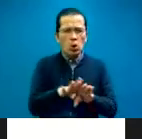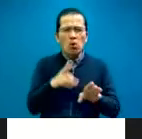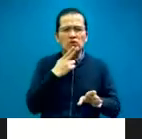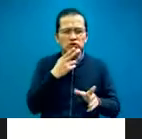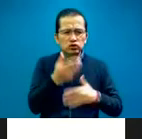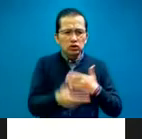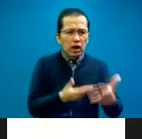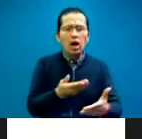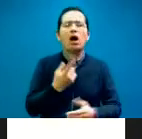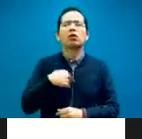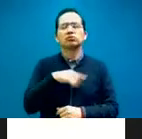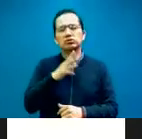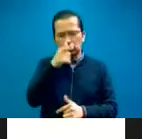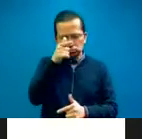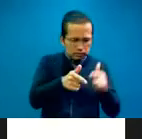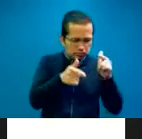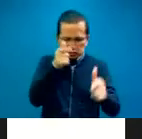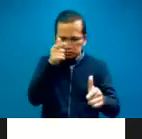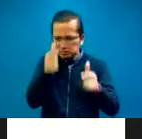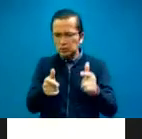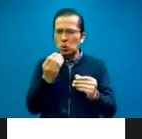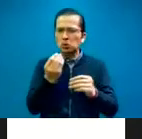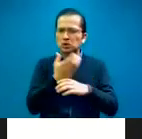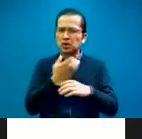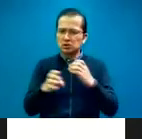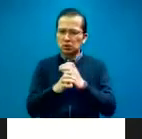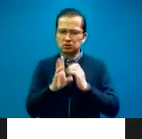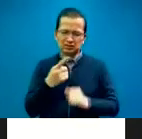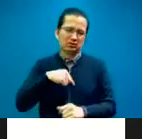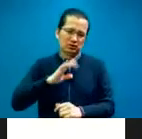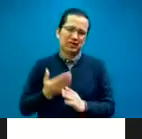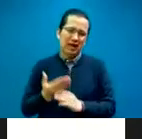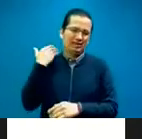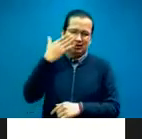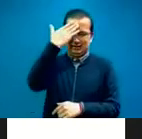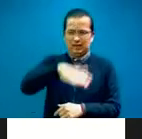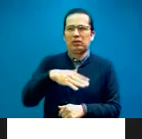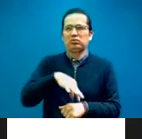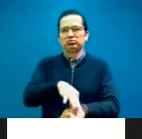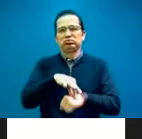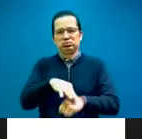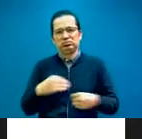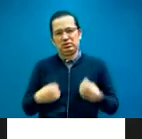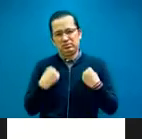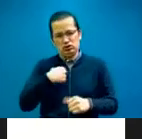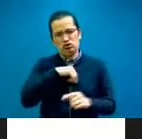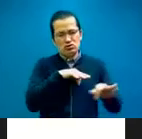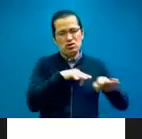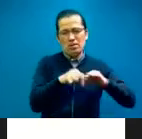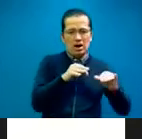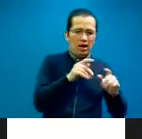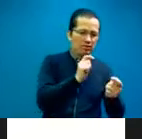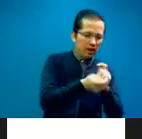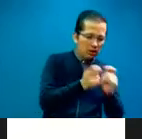empezamos a detectar muchas más cosas de las que de por sí nosotros ya vivíamos, como traductores e intérpretes en